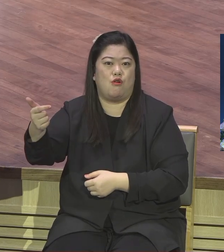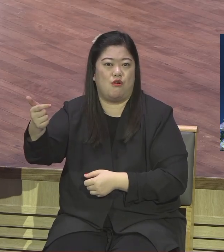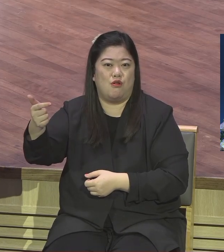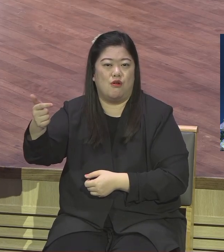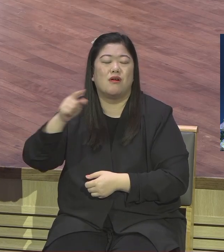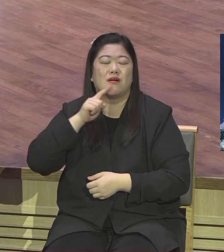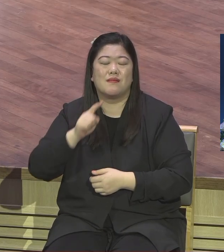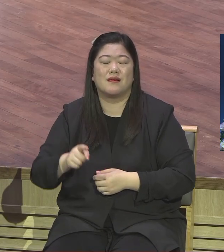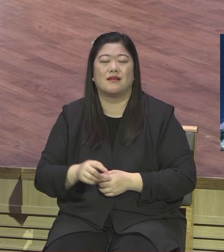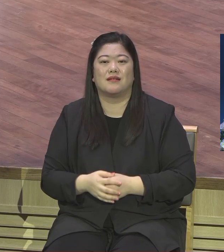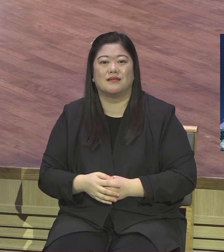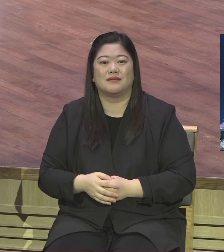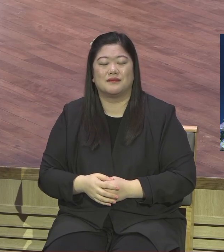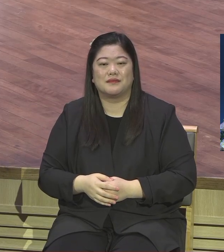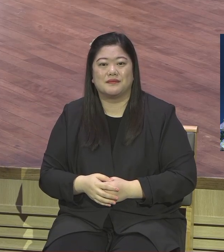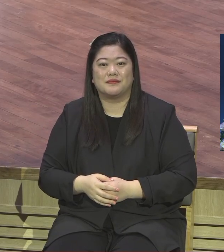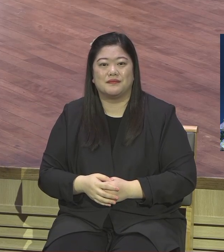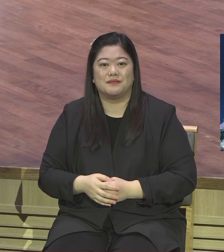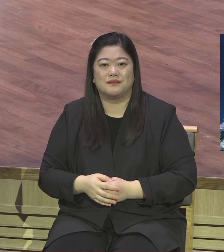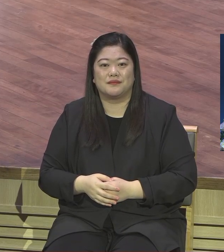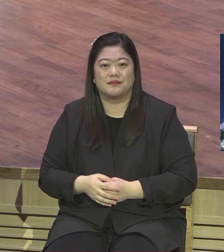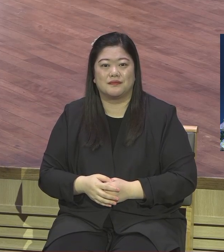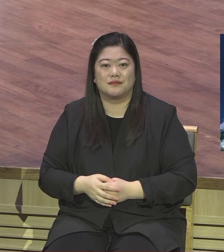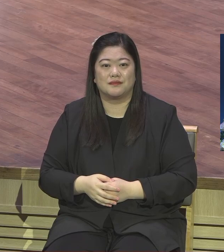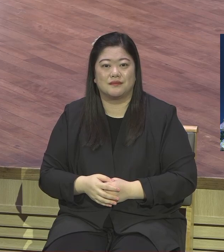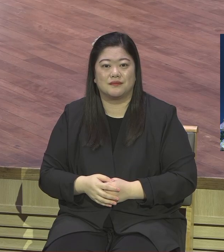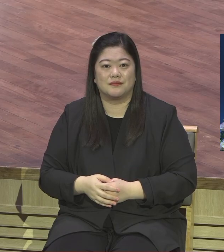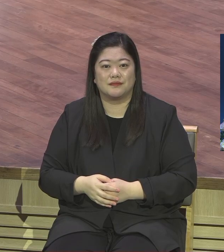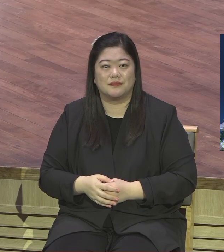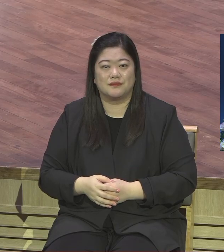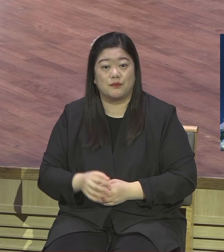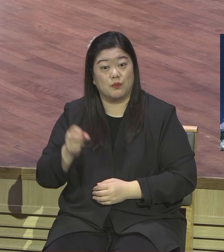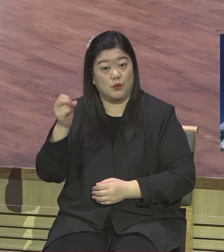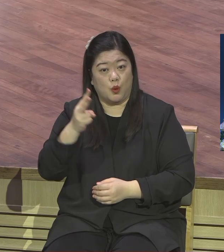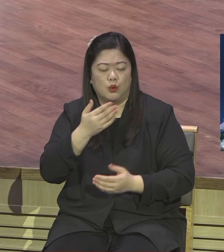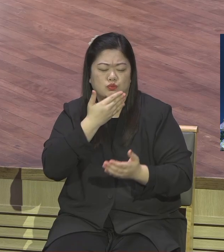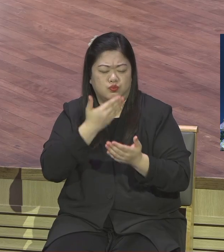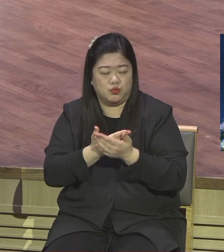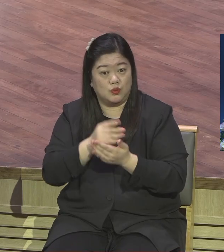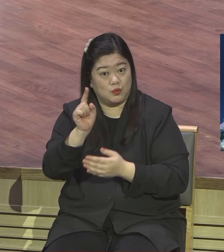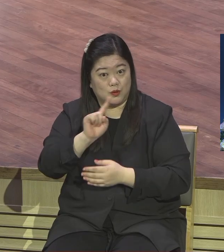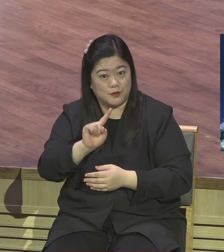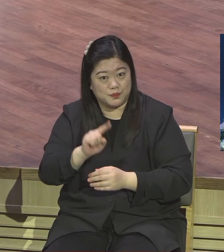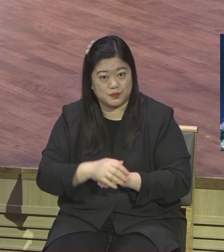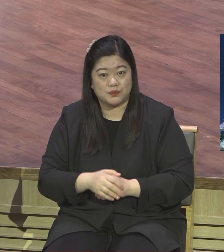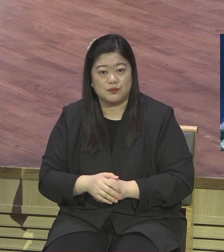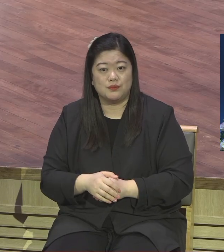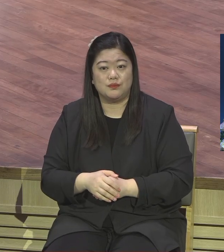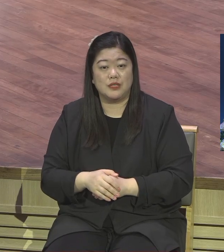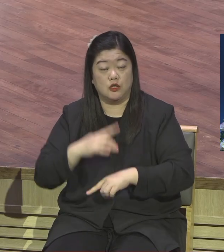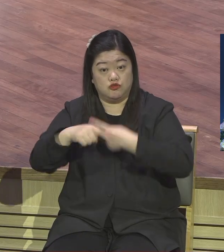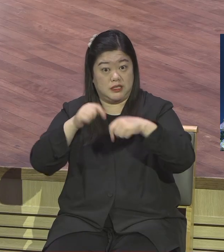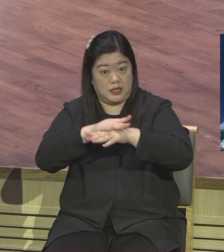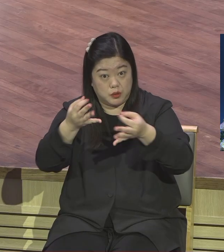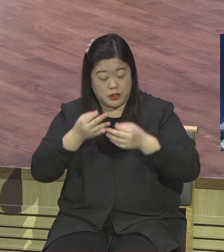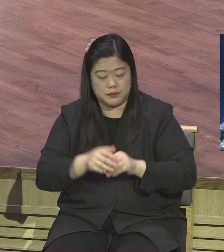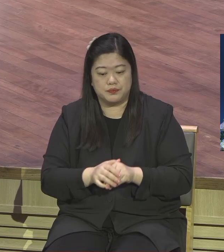그리고 이런 삶을 사는데 중요한 것이 뭐냐 중요한 것 잘 들으세요 전시